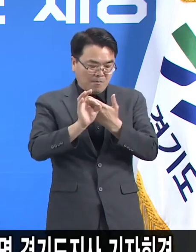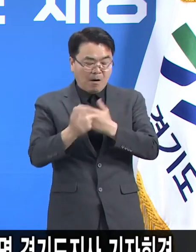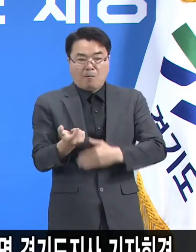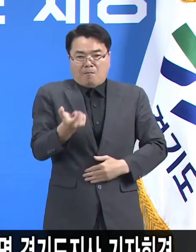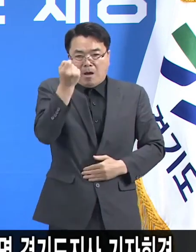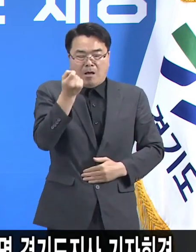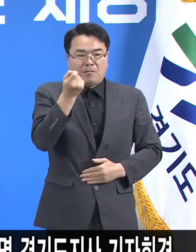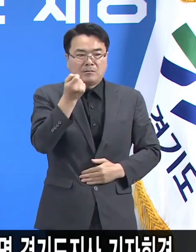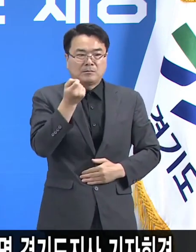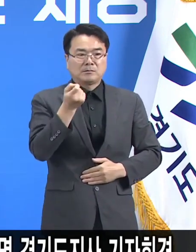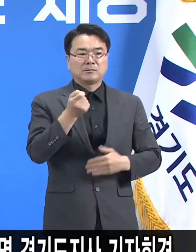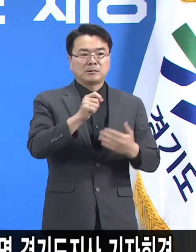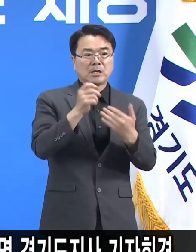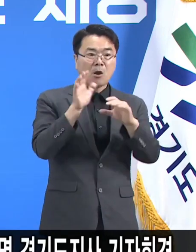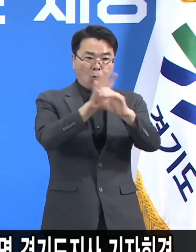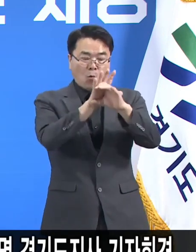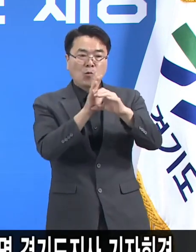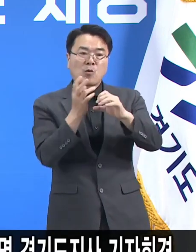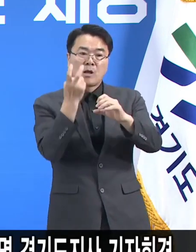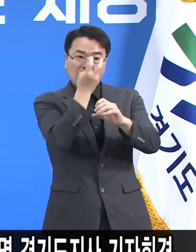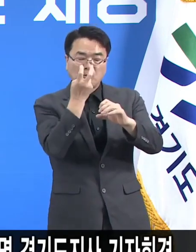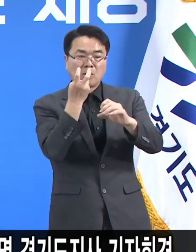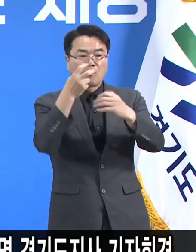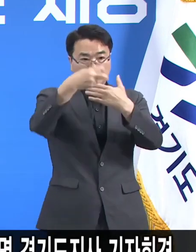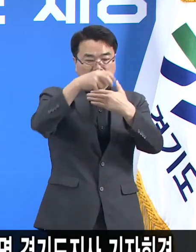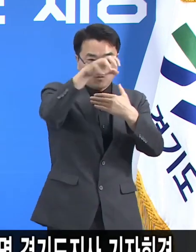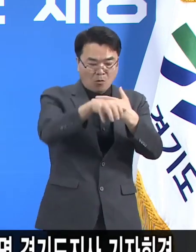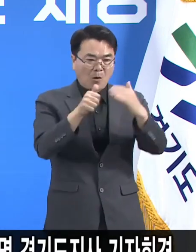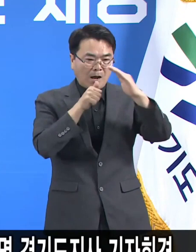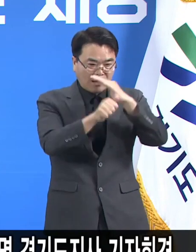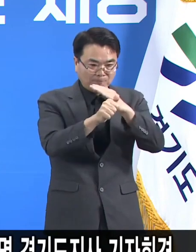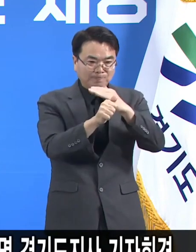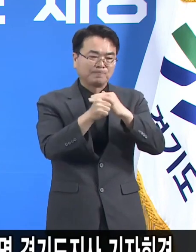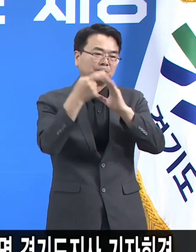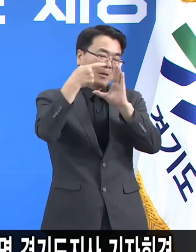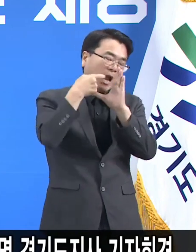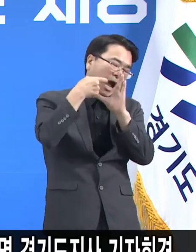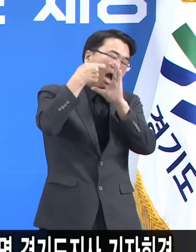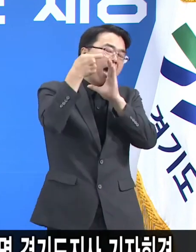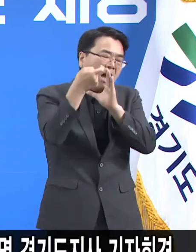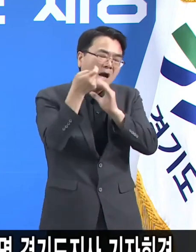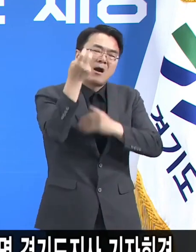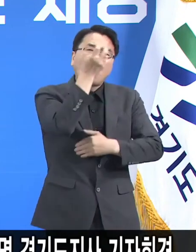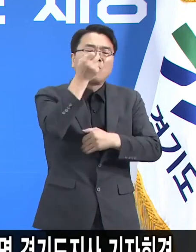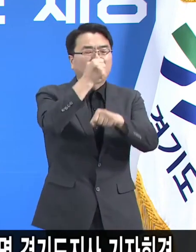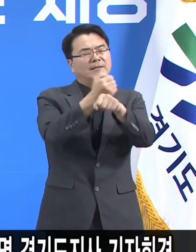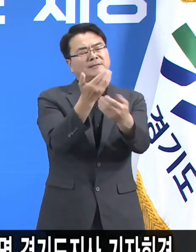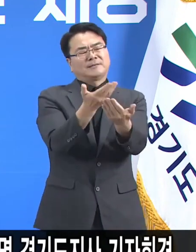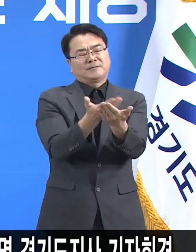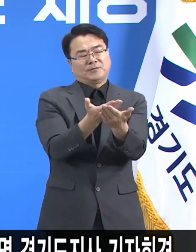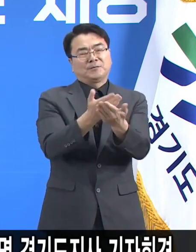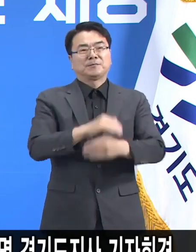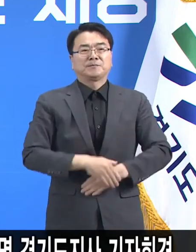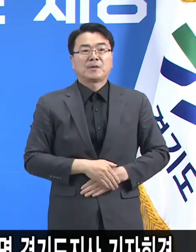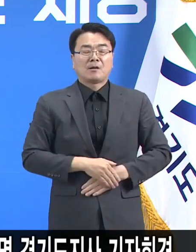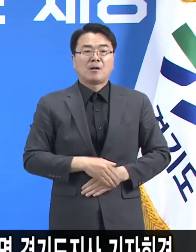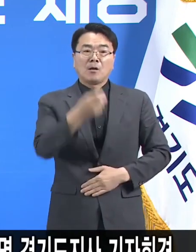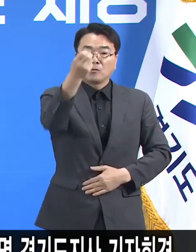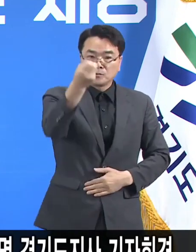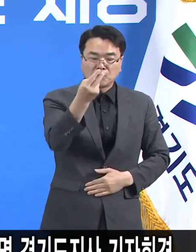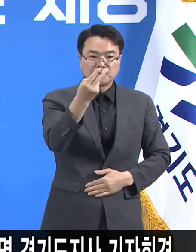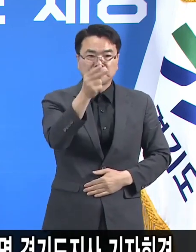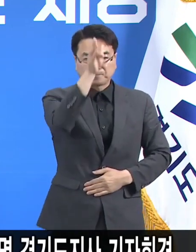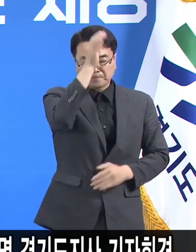선별진료소를 방문해서 선제검사를 받아주시기를 요청드립니다. 아울러